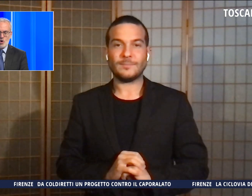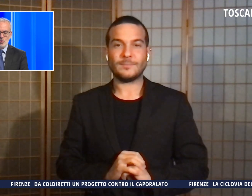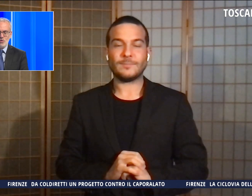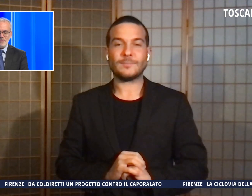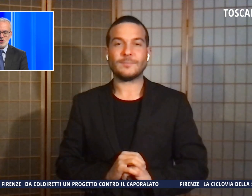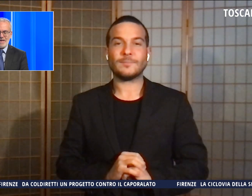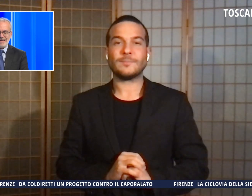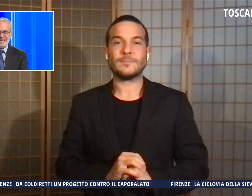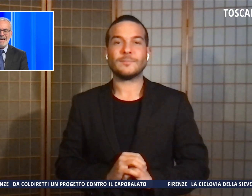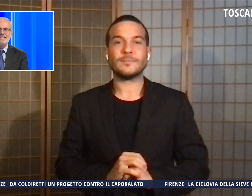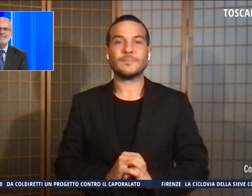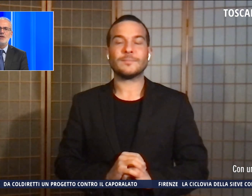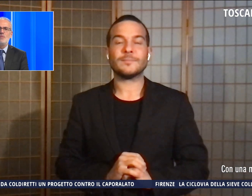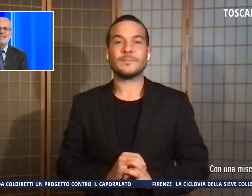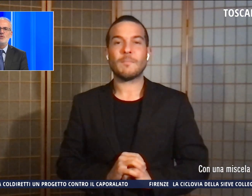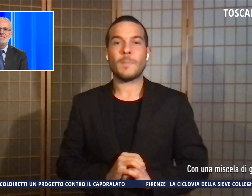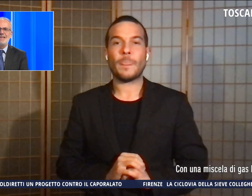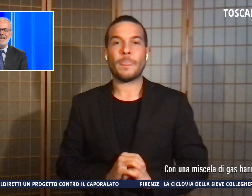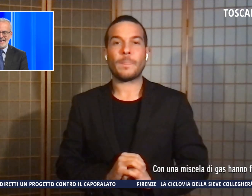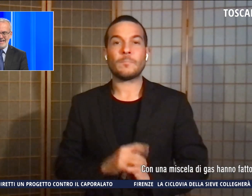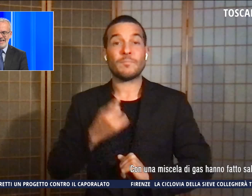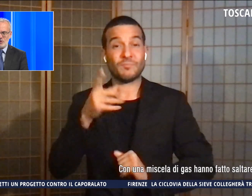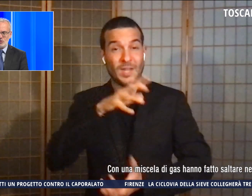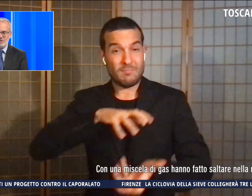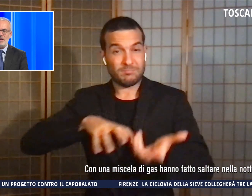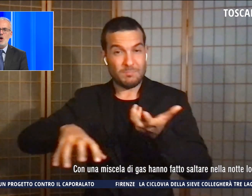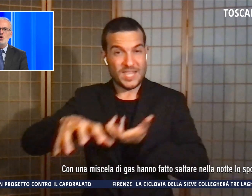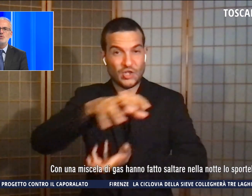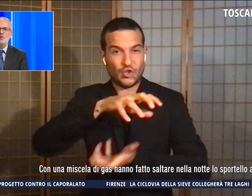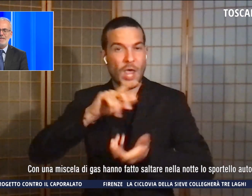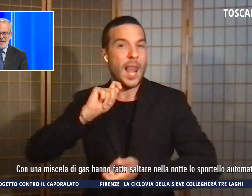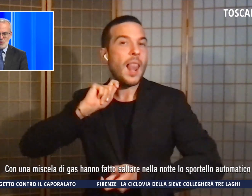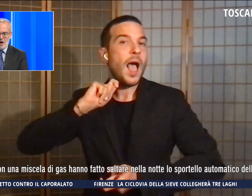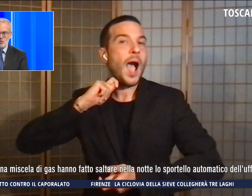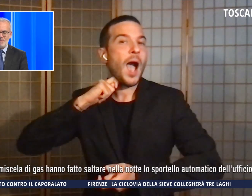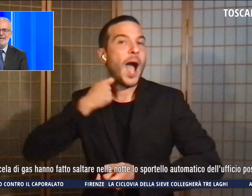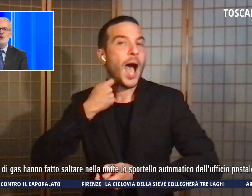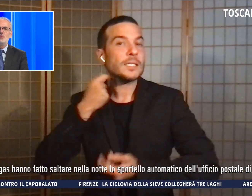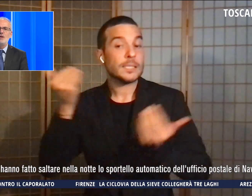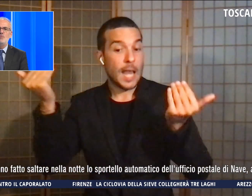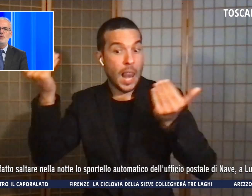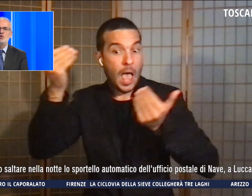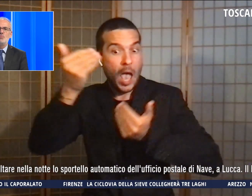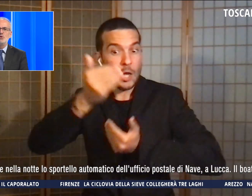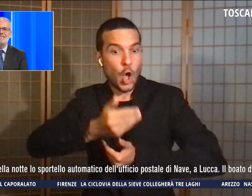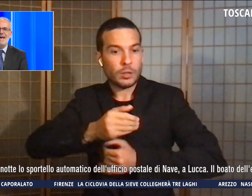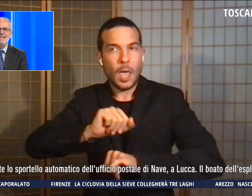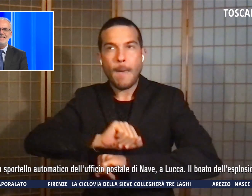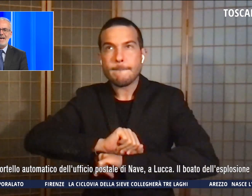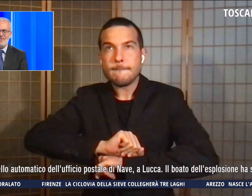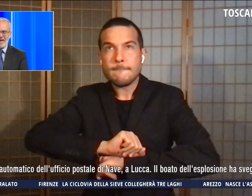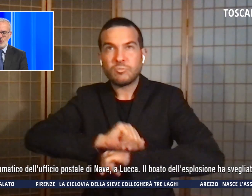Con una miscela di gas hanno fatto saltare nella notte lo sportello automatico dell'ufficio